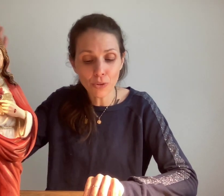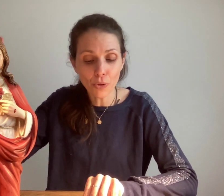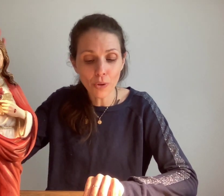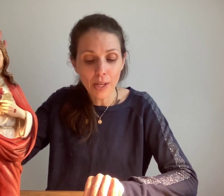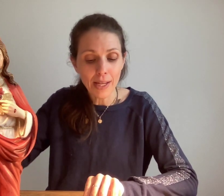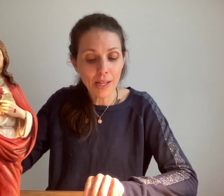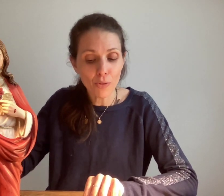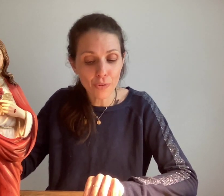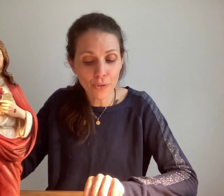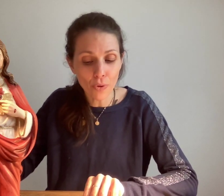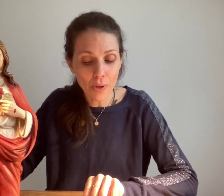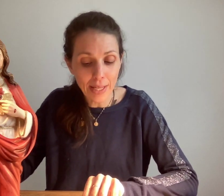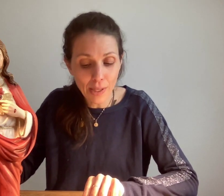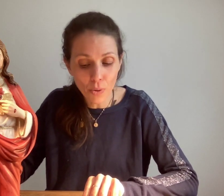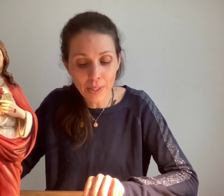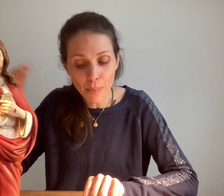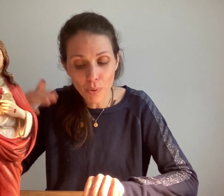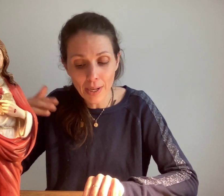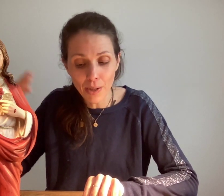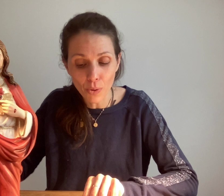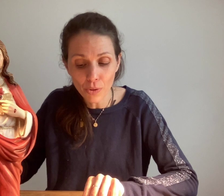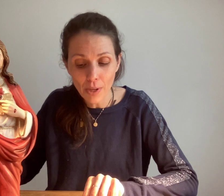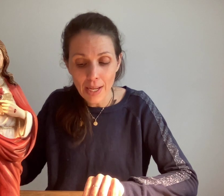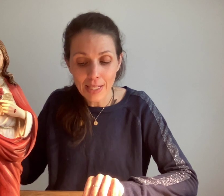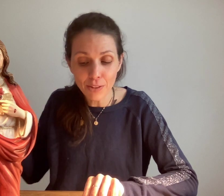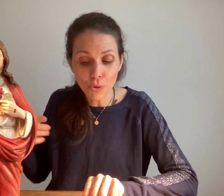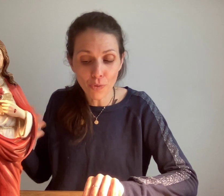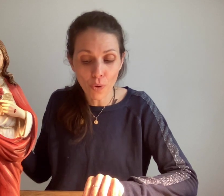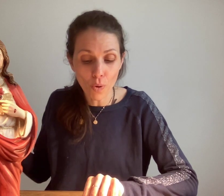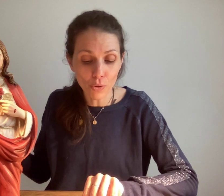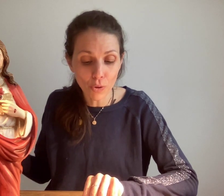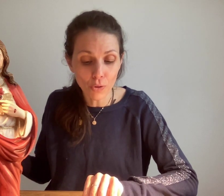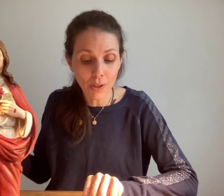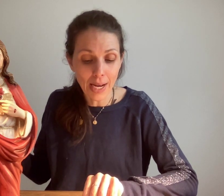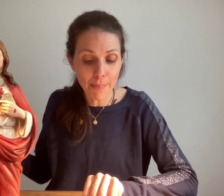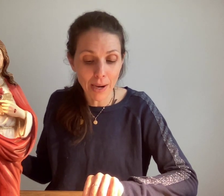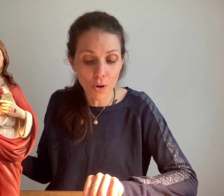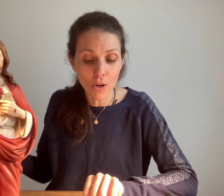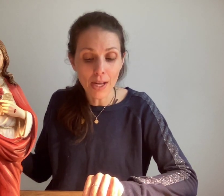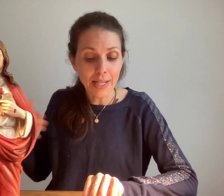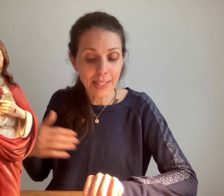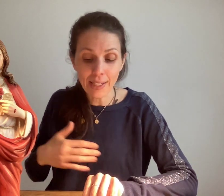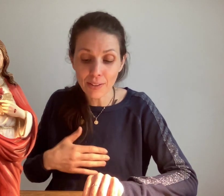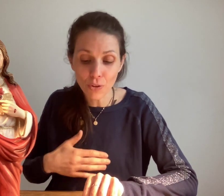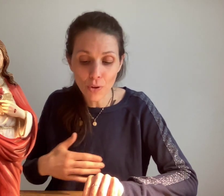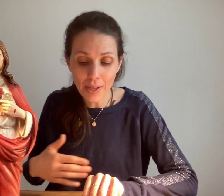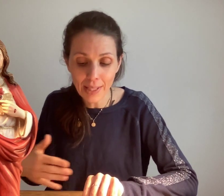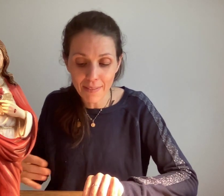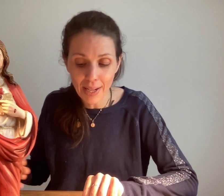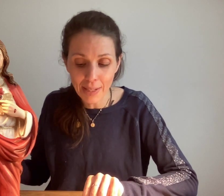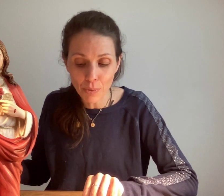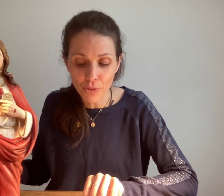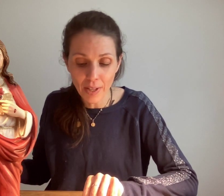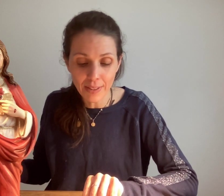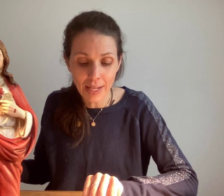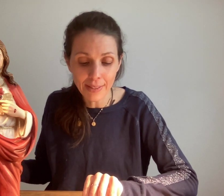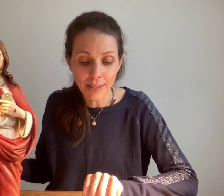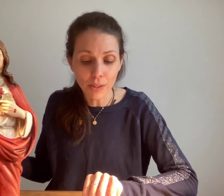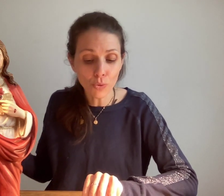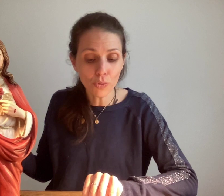cieux. Et en faisant écho d'un point à l'autre, les cieux feront entendre la parole qui, résonnant à travers l'atmosphère céleste, toute